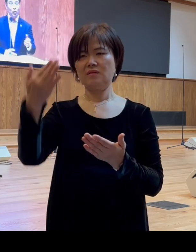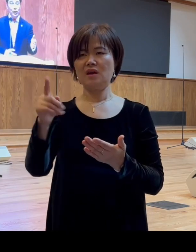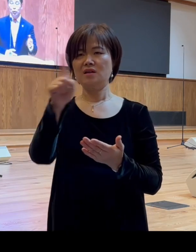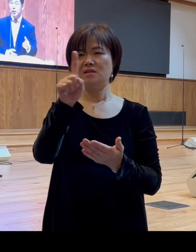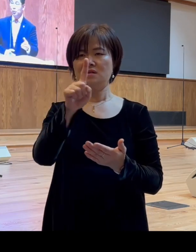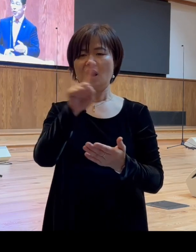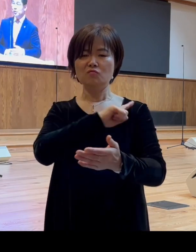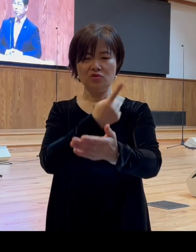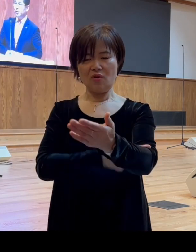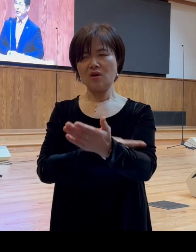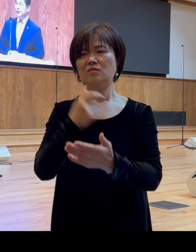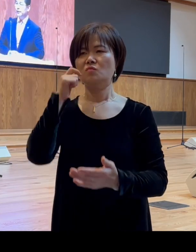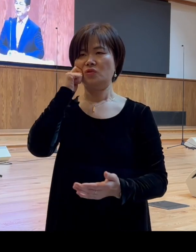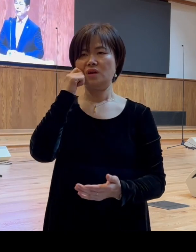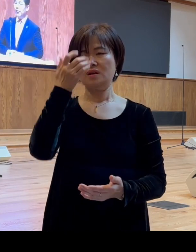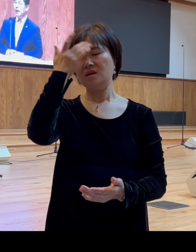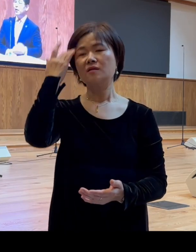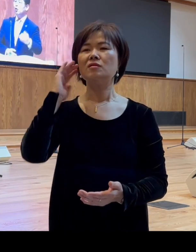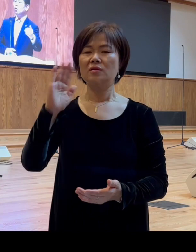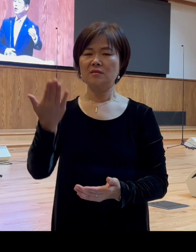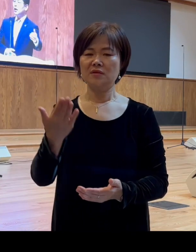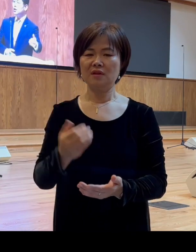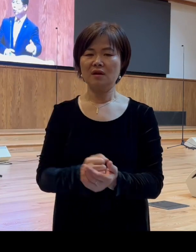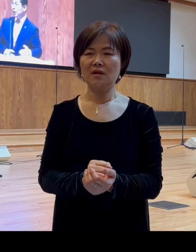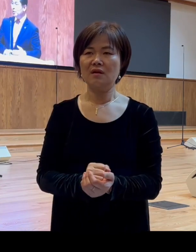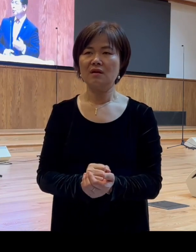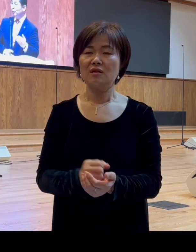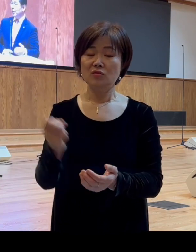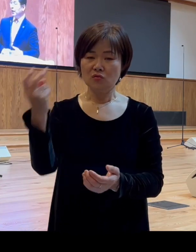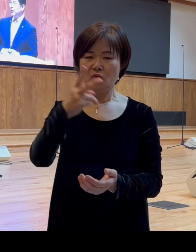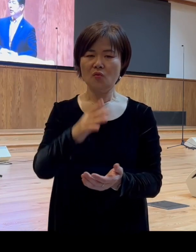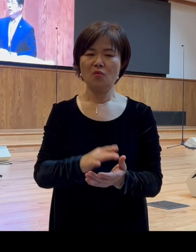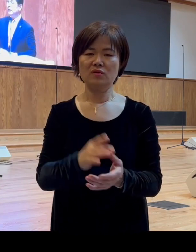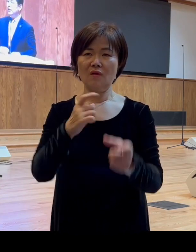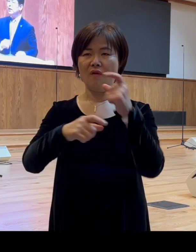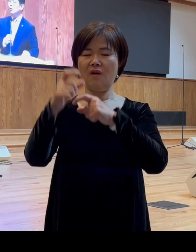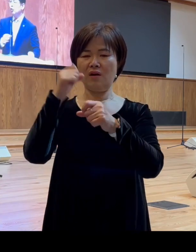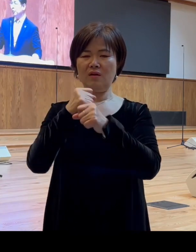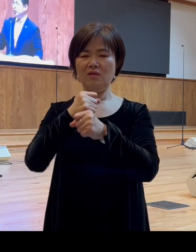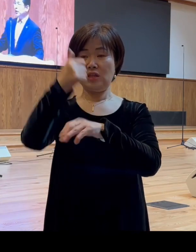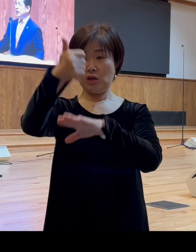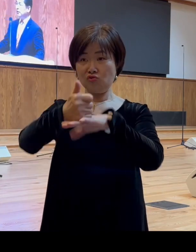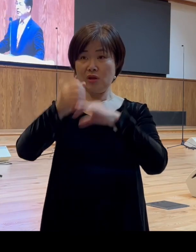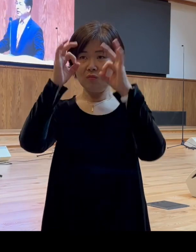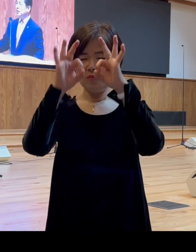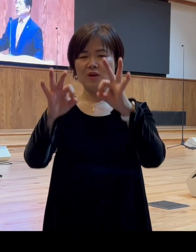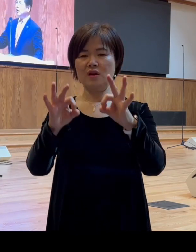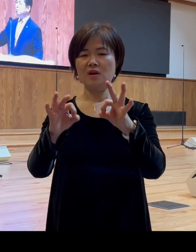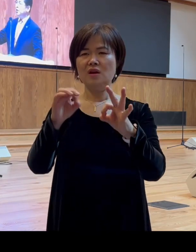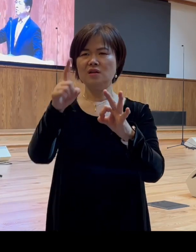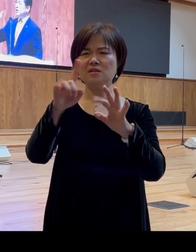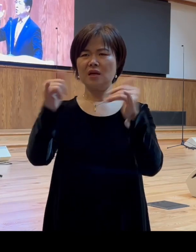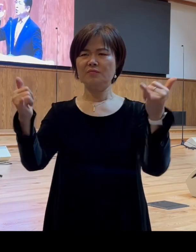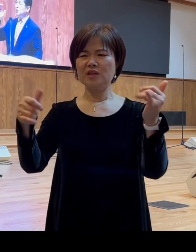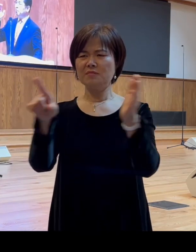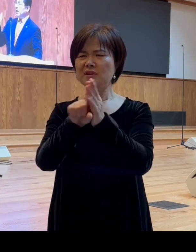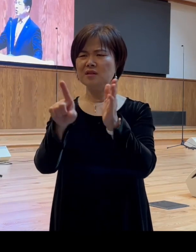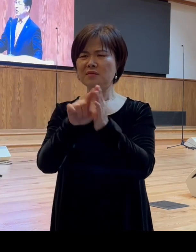하지 못했습니다 아니 역할을 하지 못했을 뿐만 아니라 나중에 보니까요 그가 믿음에 있어서는 파손한 사람이